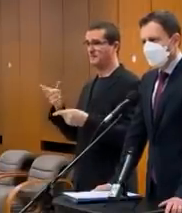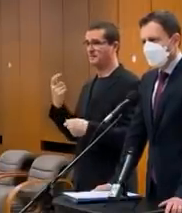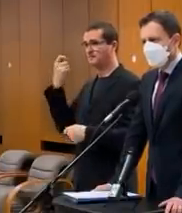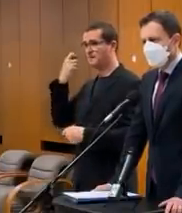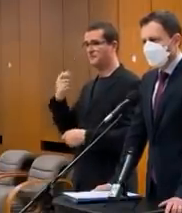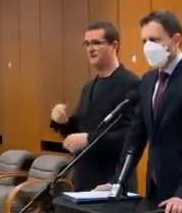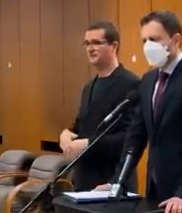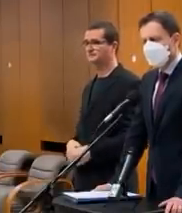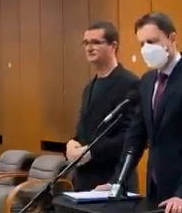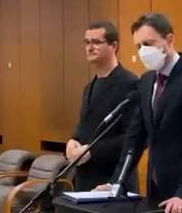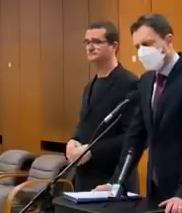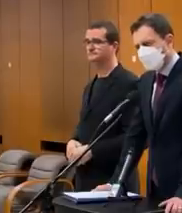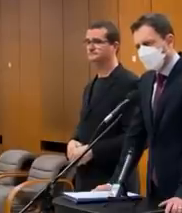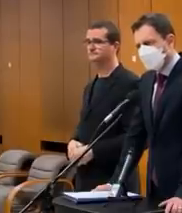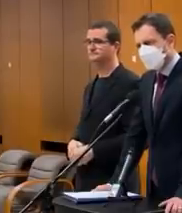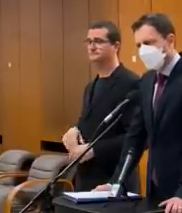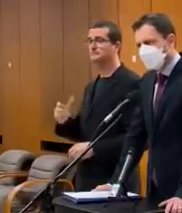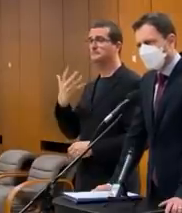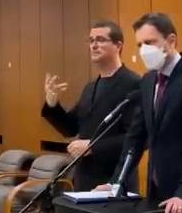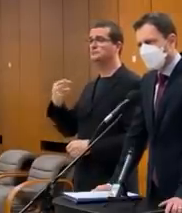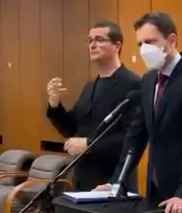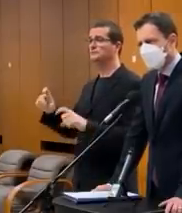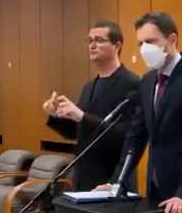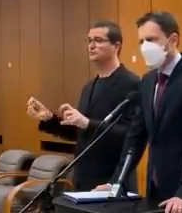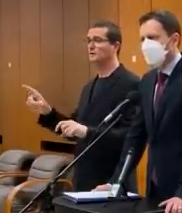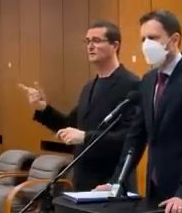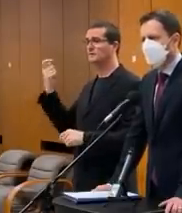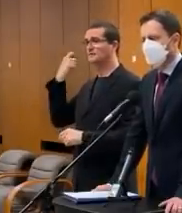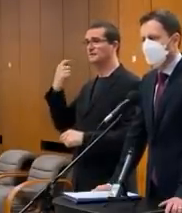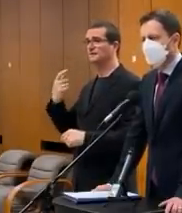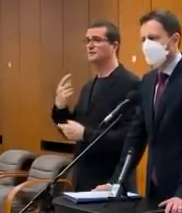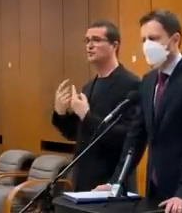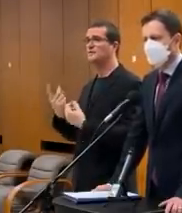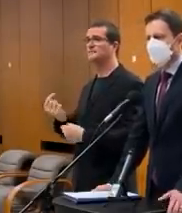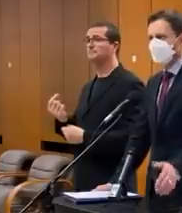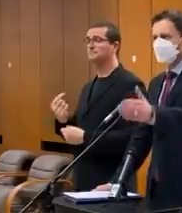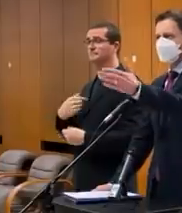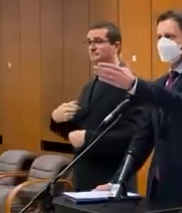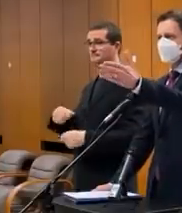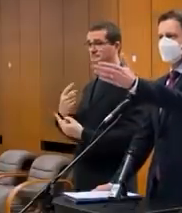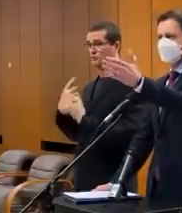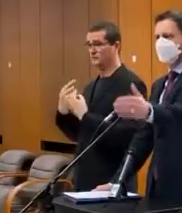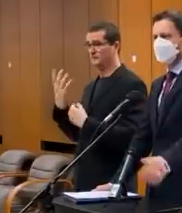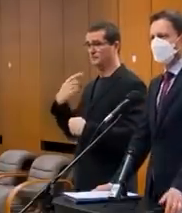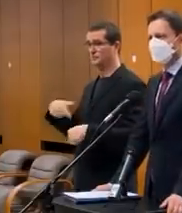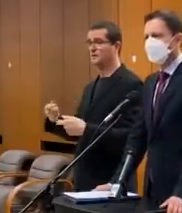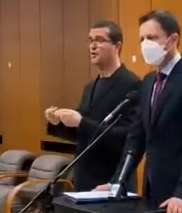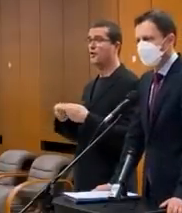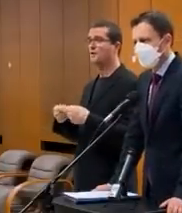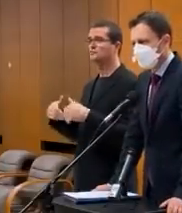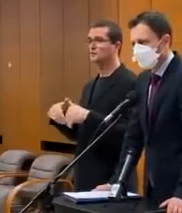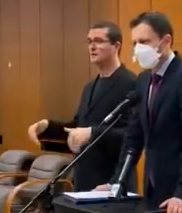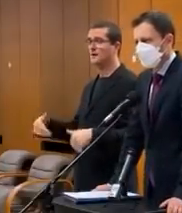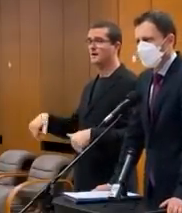nápalom? Teraz, čo sa ma pýtate? Ten 500 eurovy všetk, ktorým prišiel. Či to bola dohoda s kým? Však my sme to rokovali teraz... Áno.